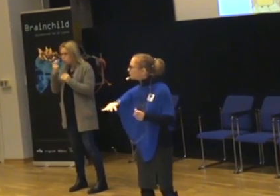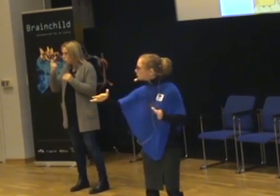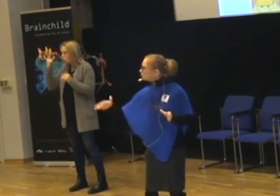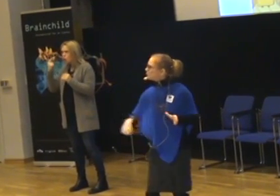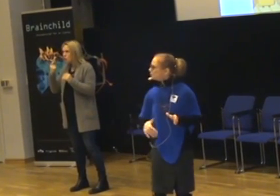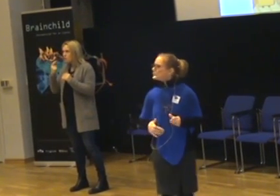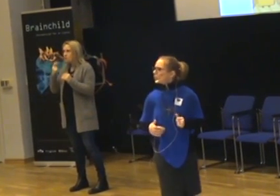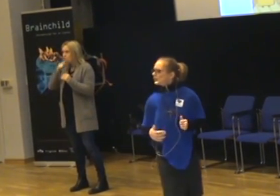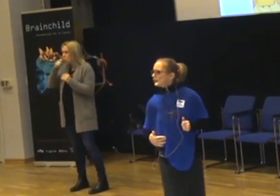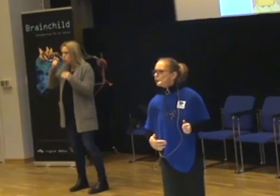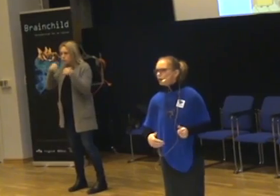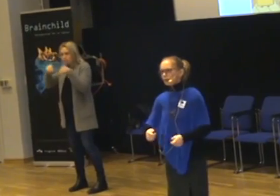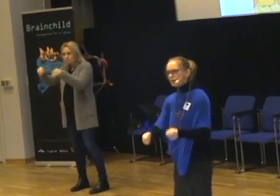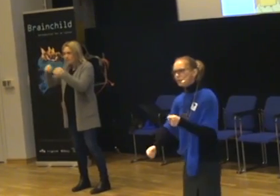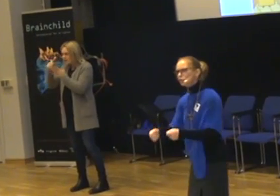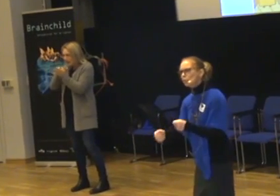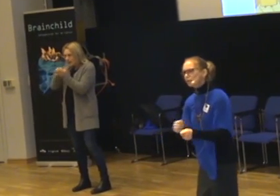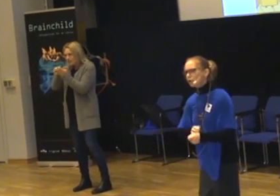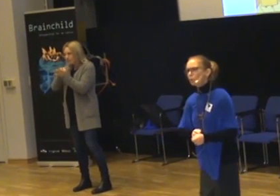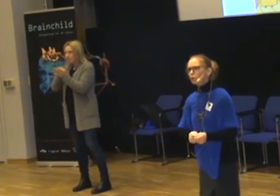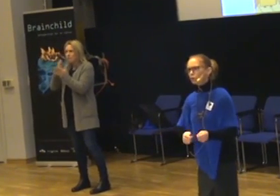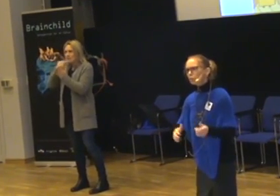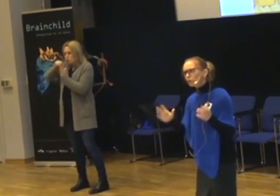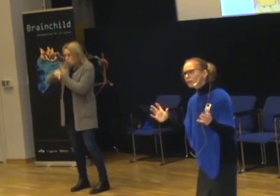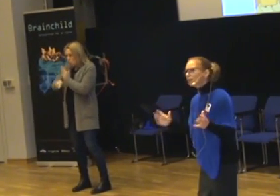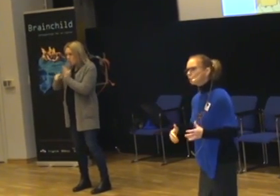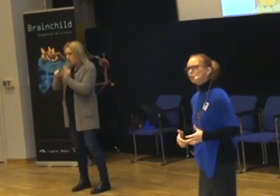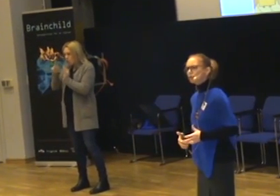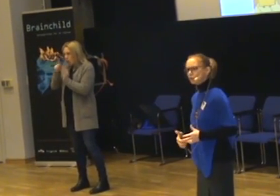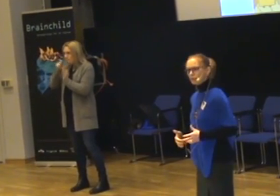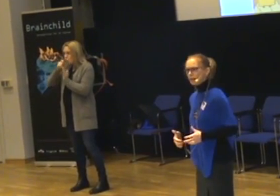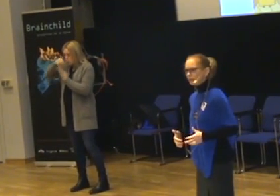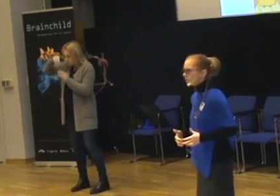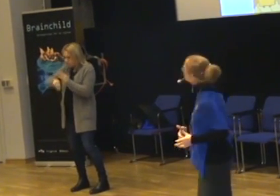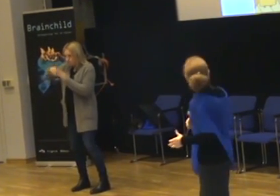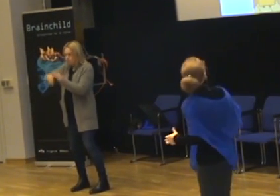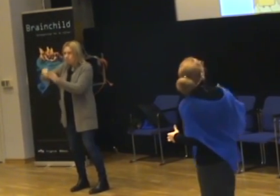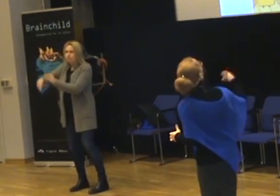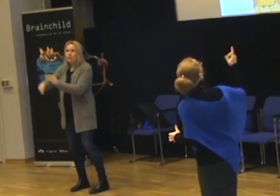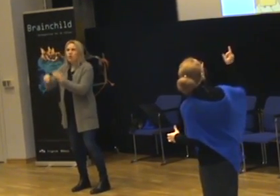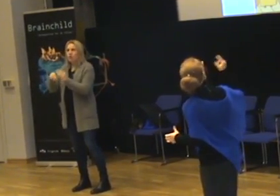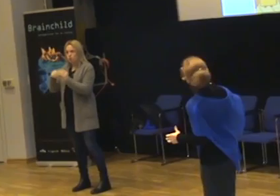former på det. Och kanske vilket djup han ska ha morötterna på. Det är kul att få diskutera med läraren.